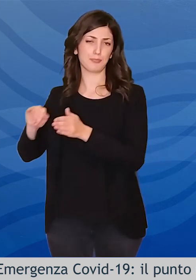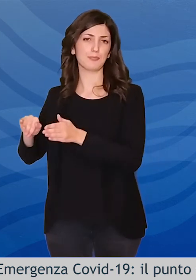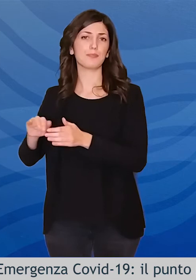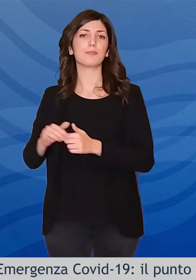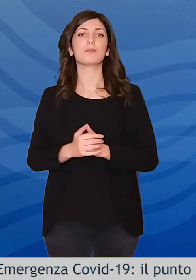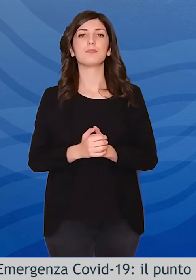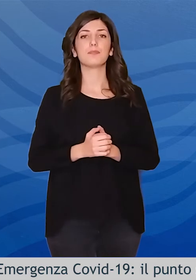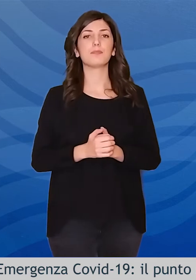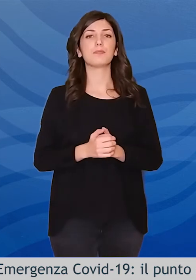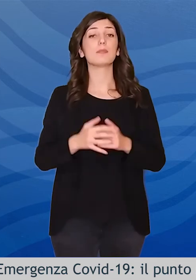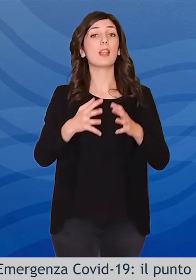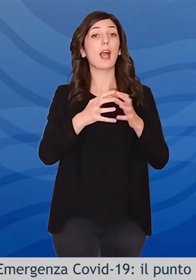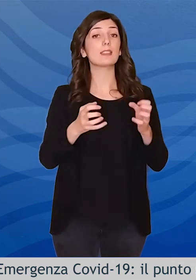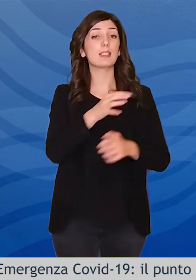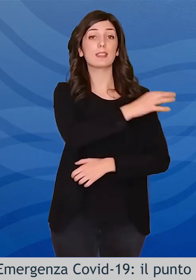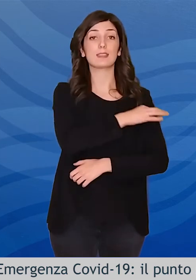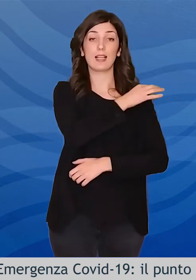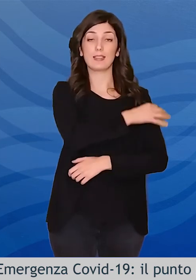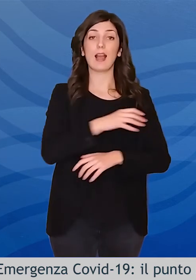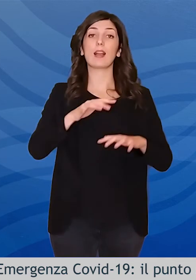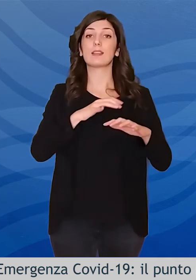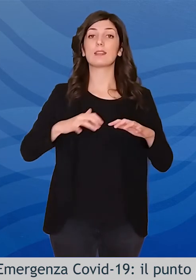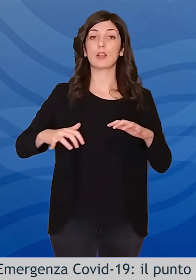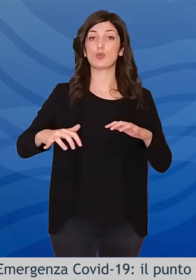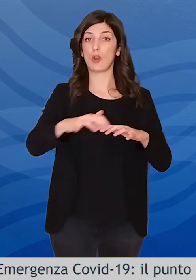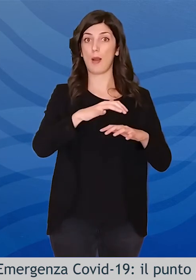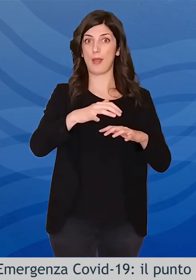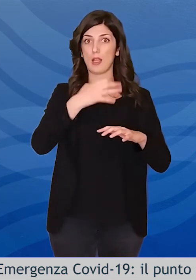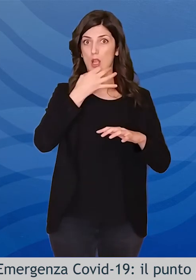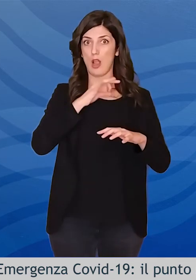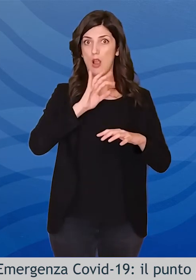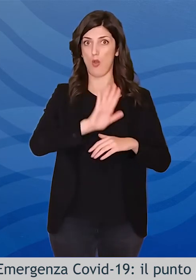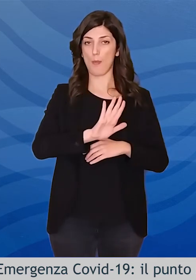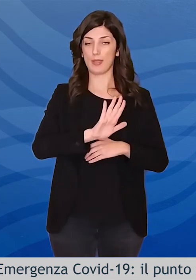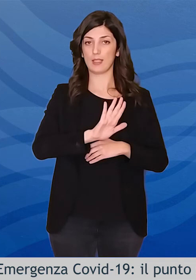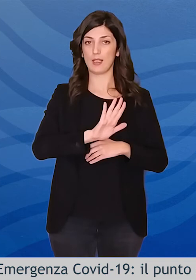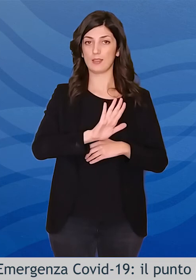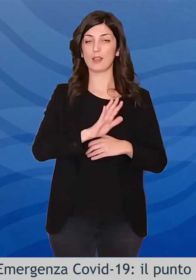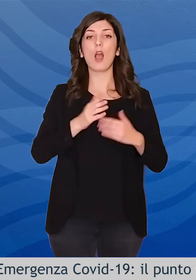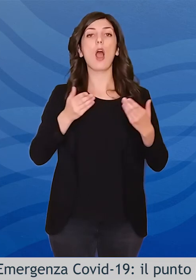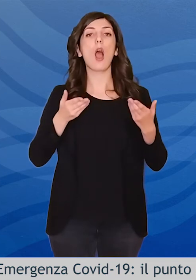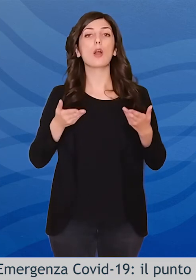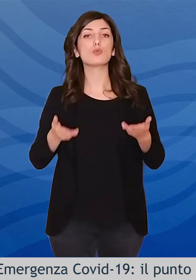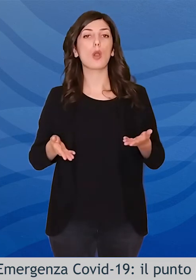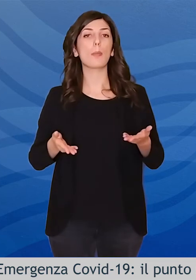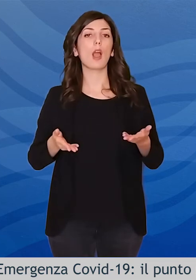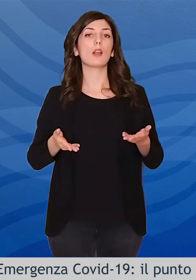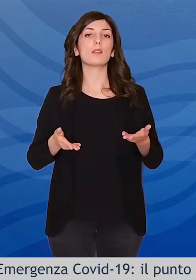Le aziende sanitarie territorialmente competenti stanno